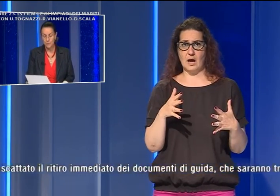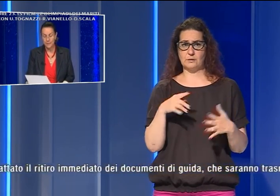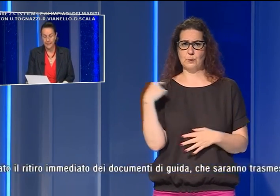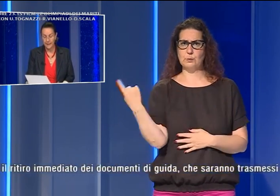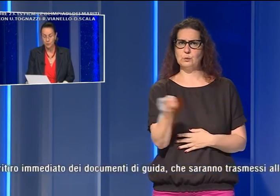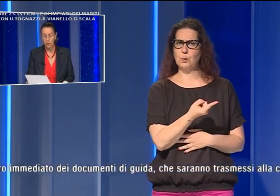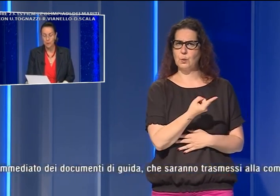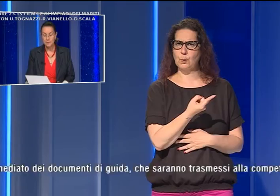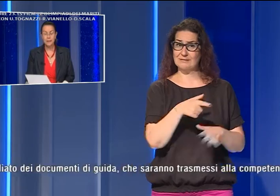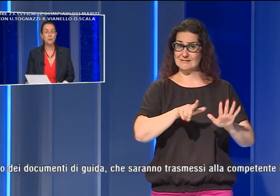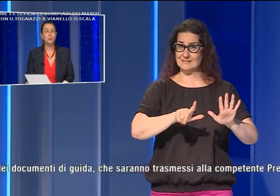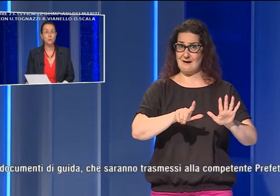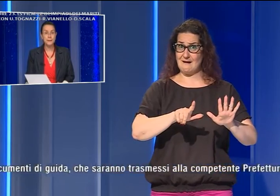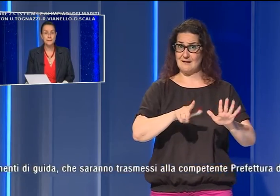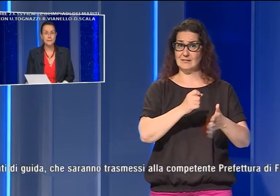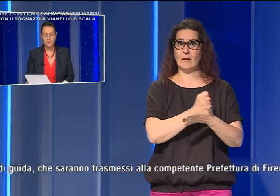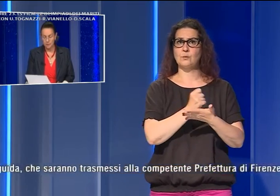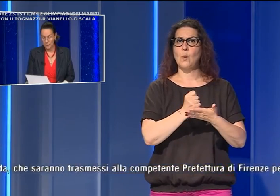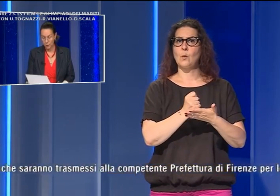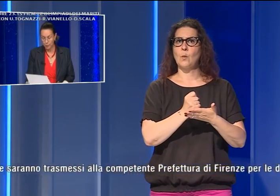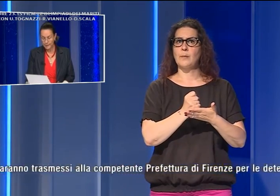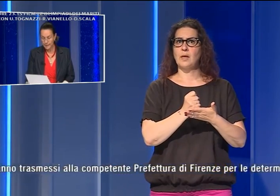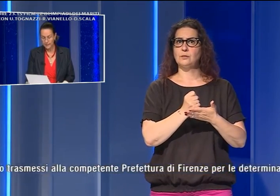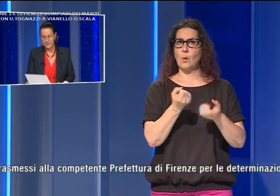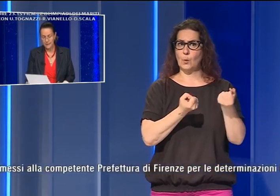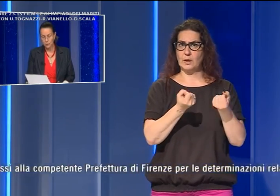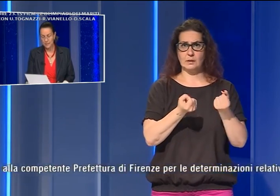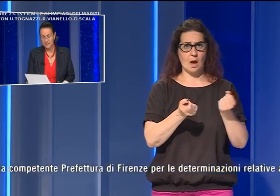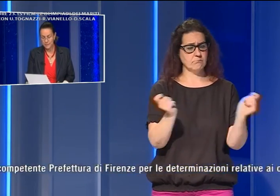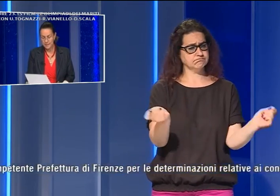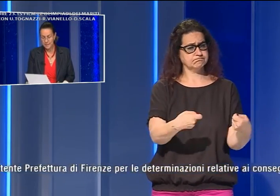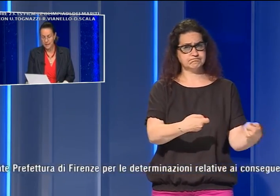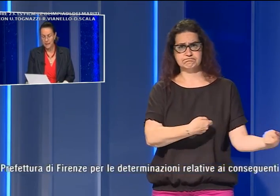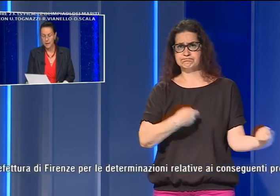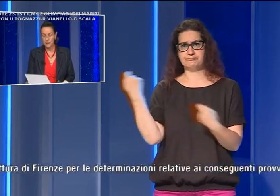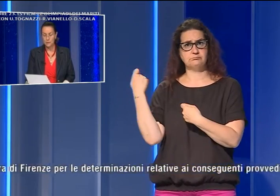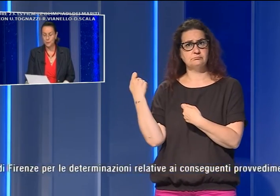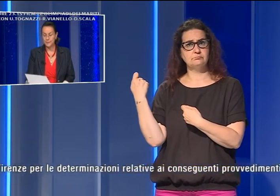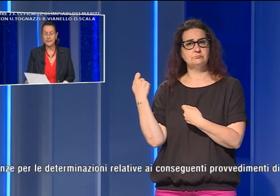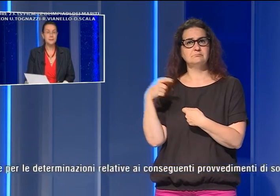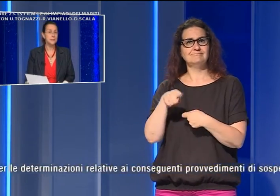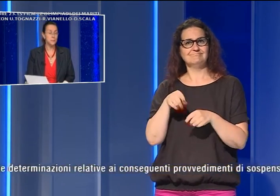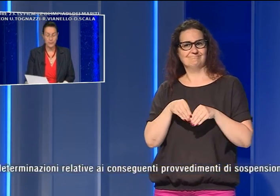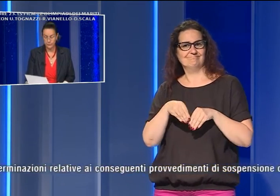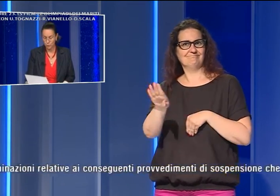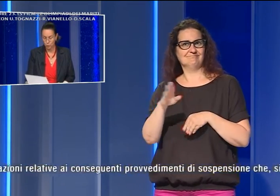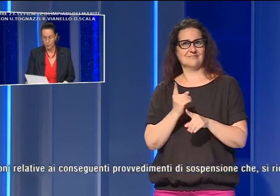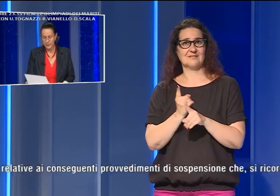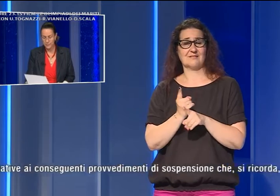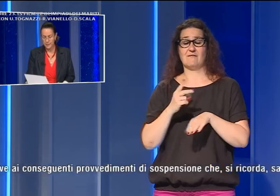ritiro immediato dei documenti di guida che saranno trasmessi alla competente